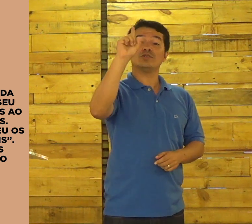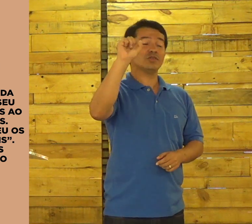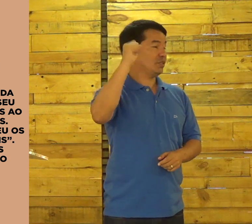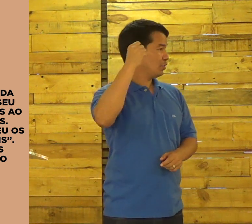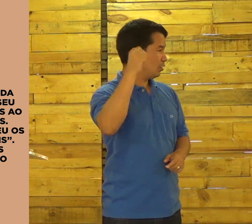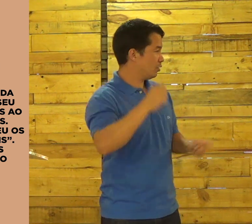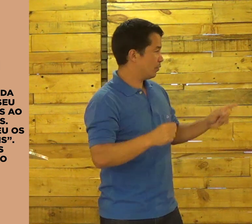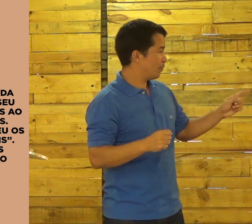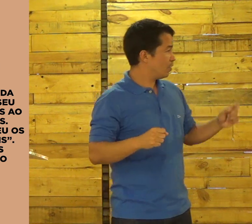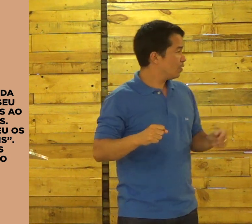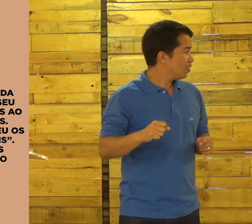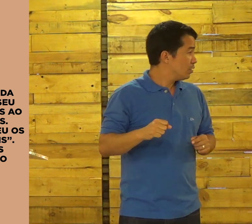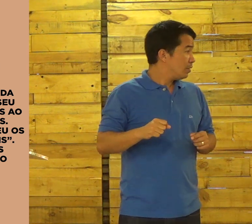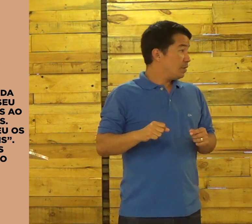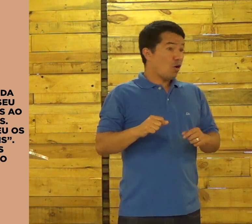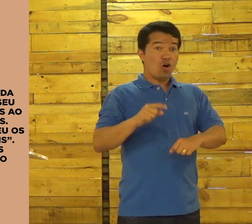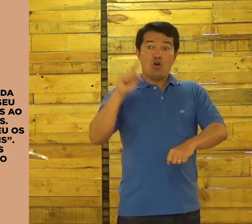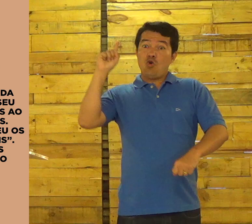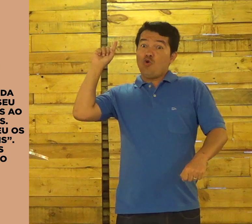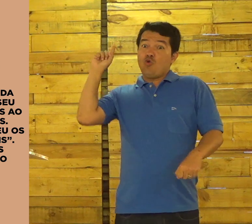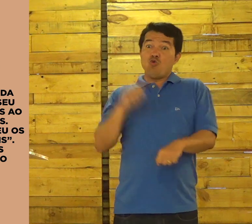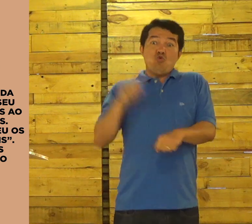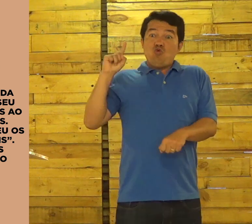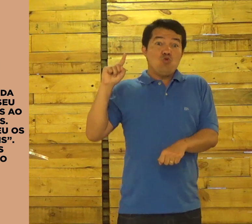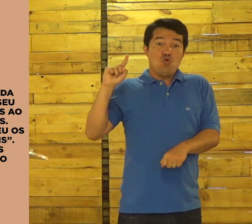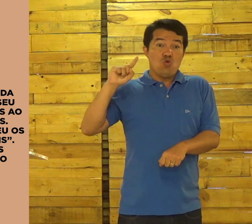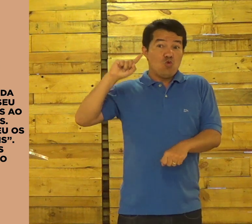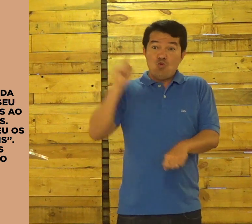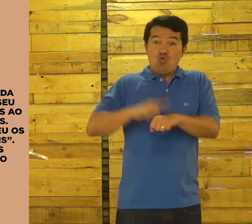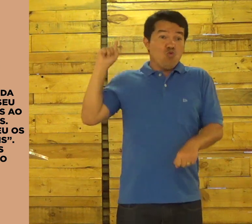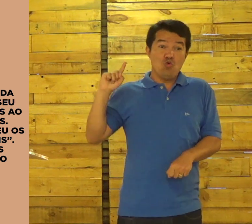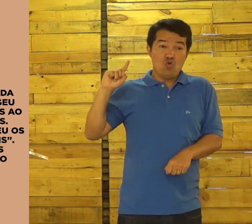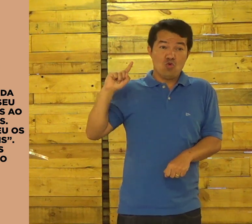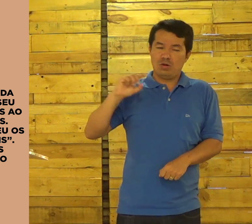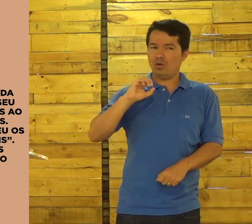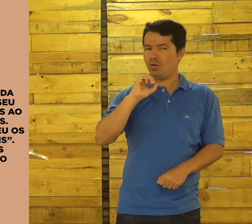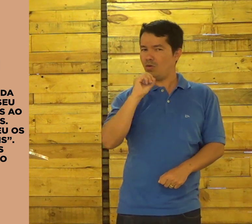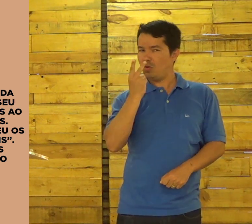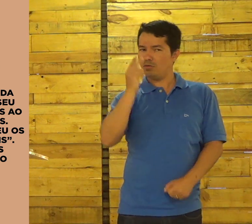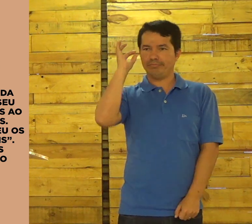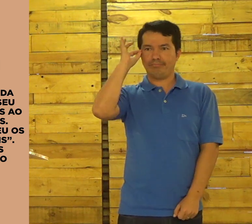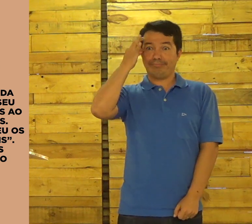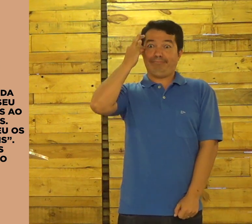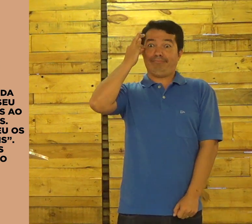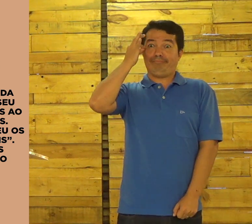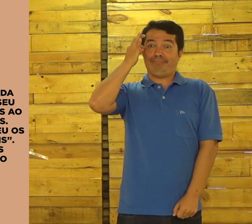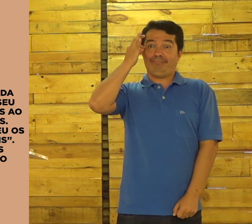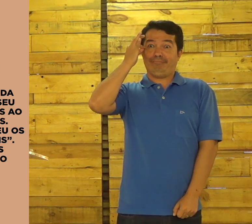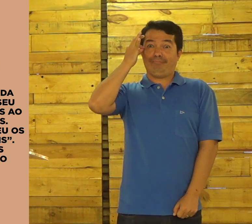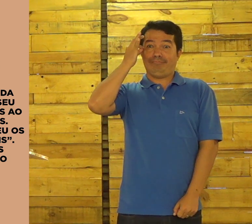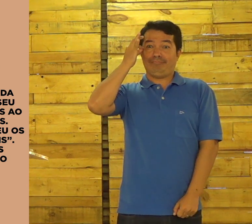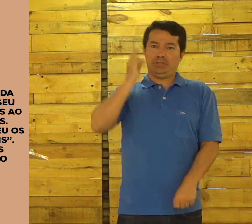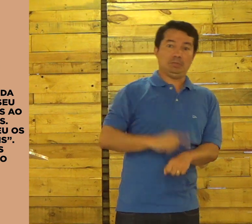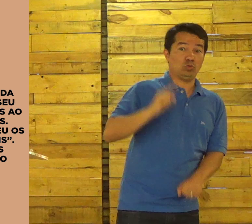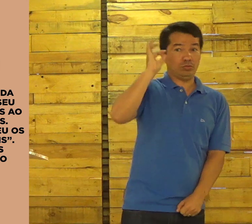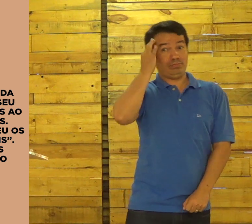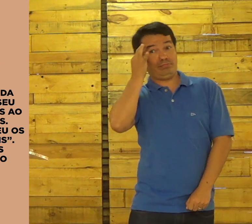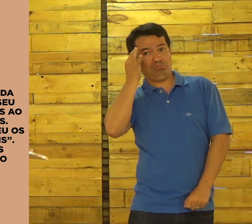No versículo 18, o que que diz? No mesmo instante, ou naquele momento,